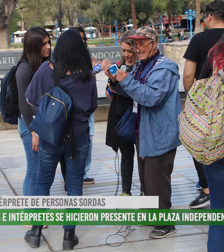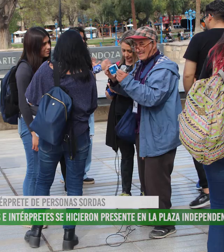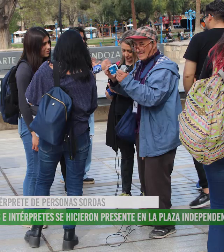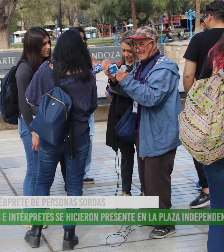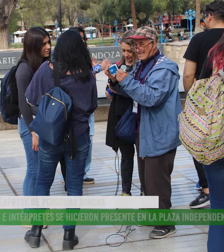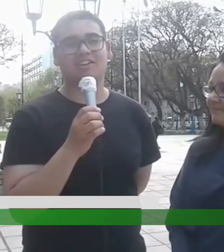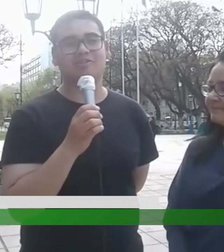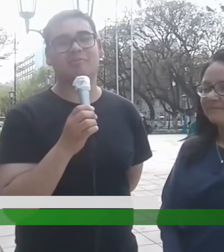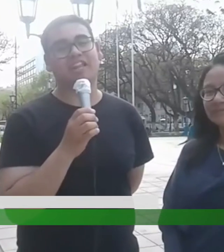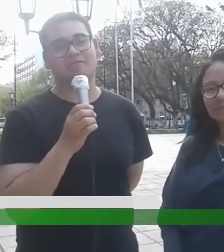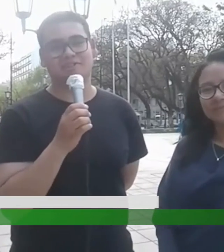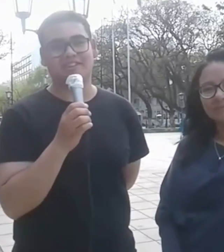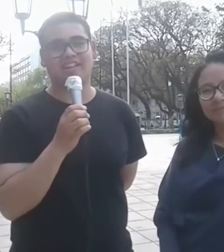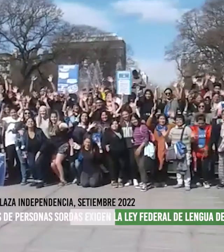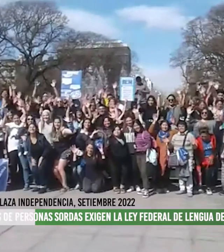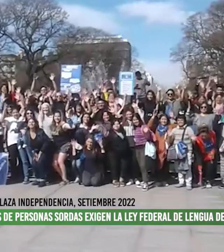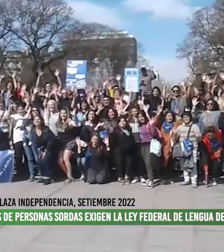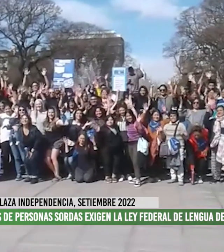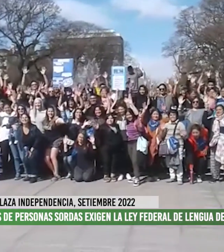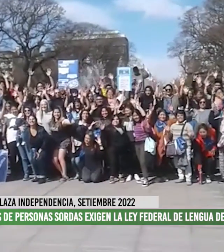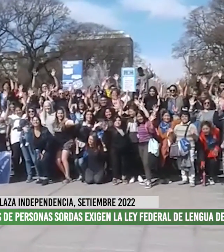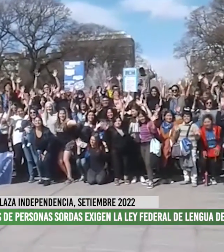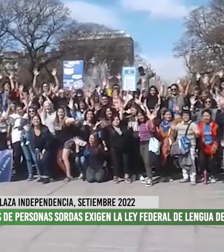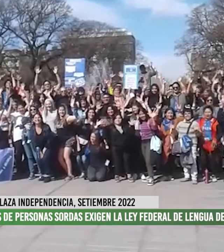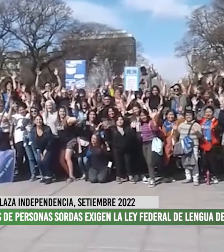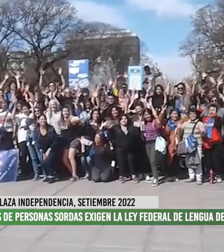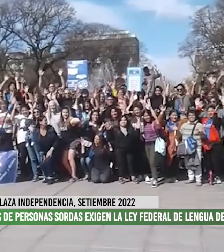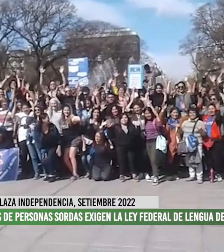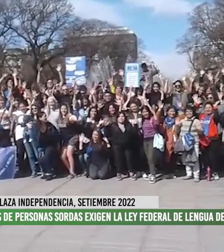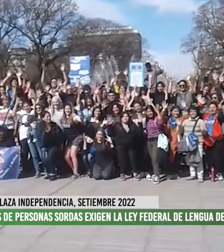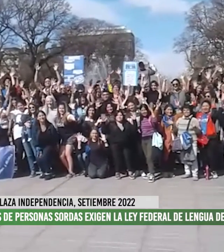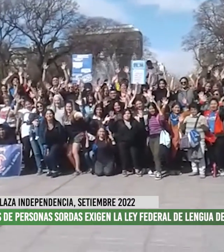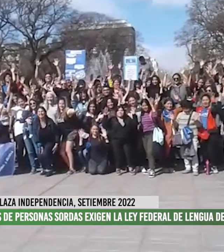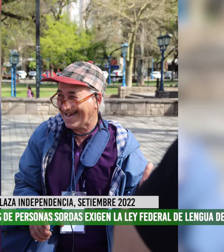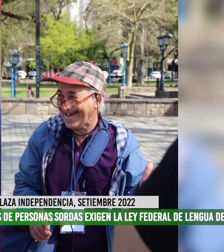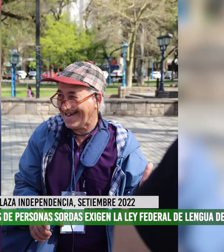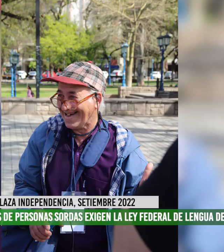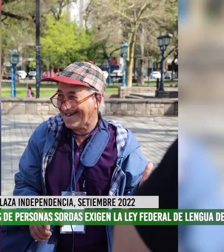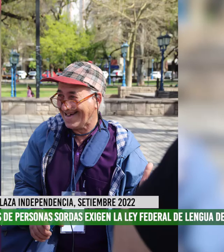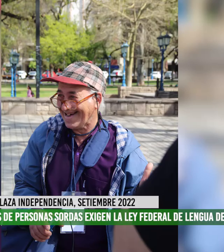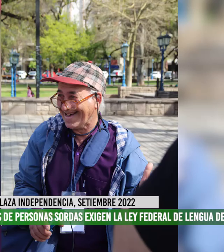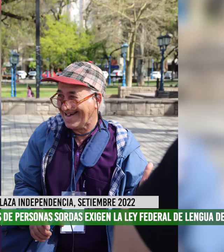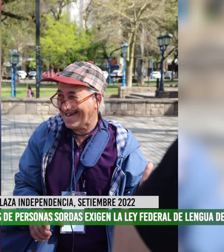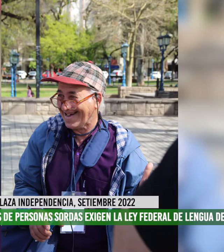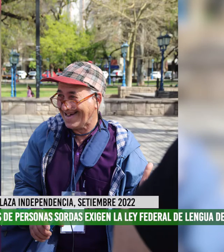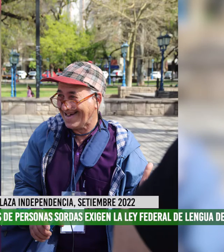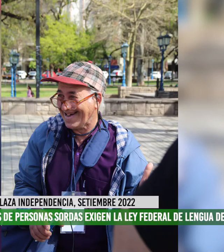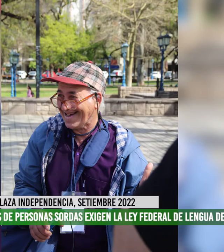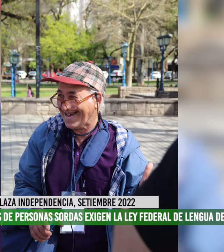a los medios comunitarios por la difusión de esta noticia. Desde la ciudad de Mendoza, informó Eduardo Jiménez. Para Gira Mundo,